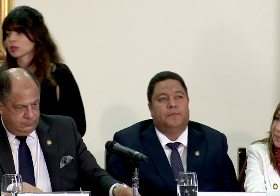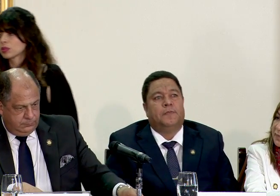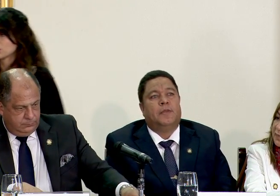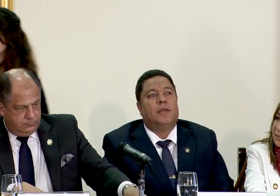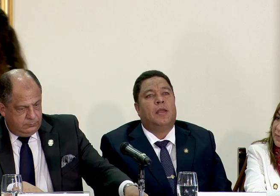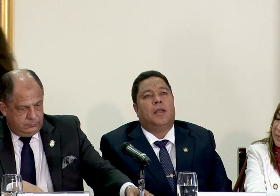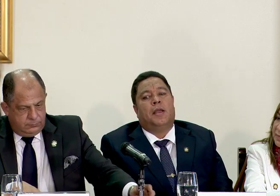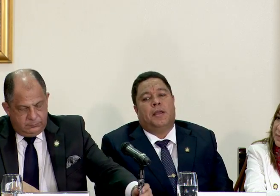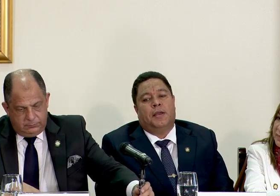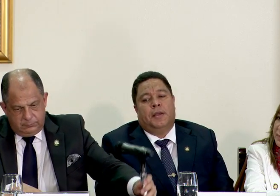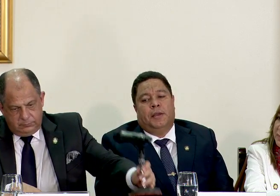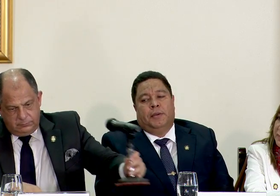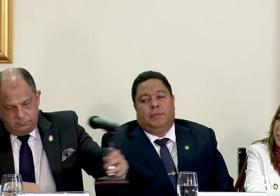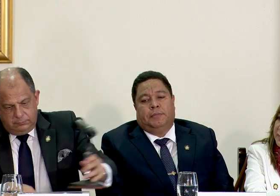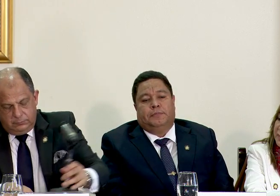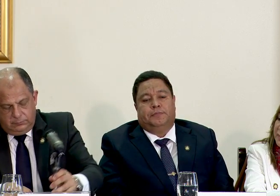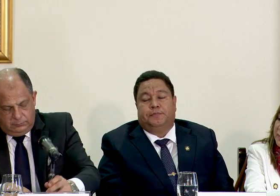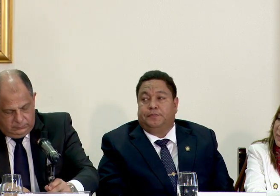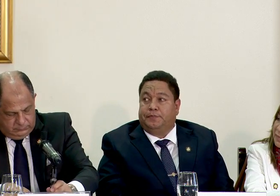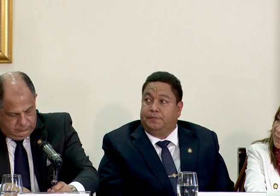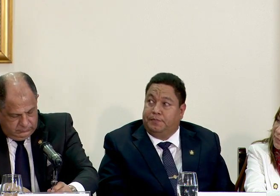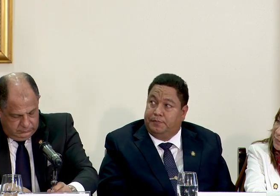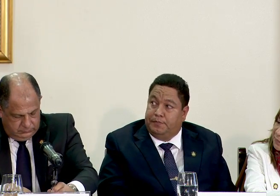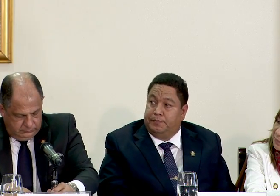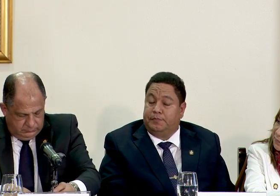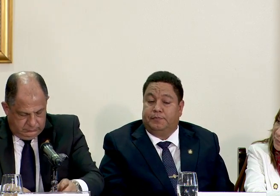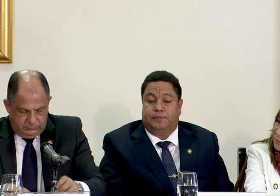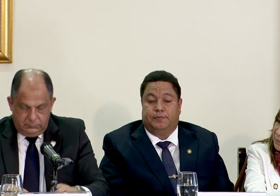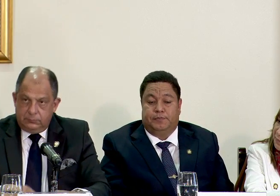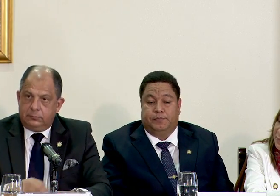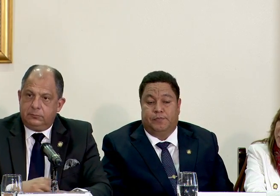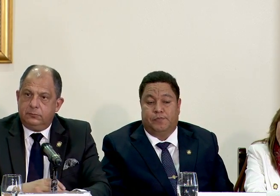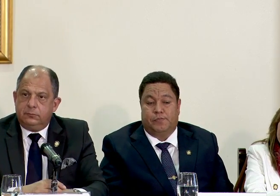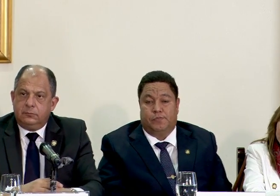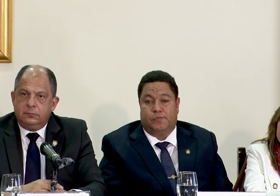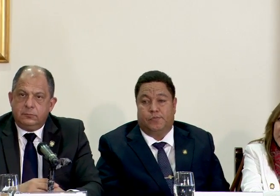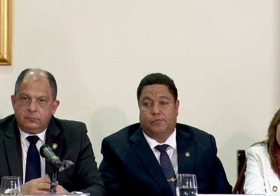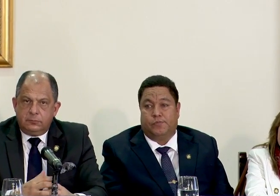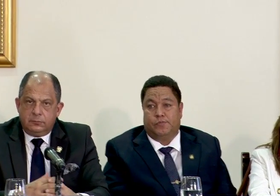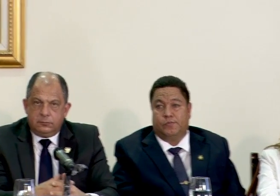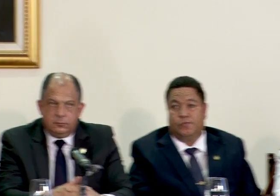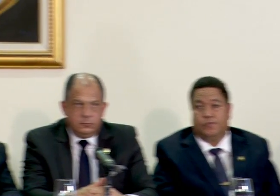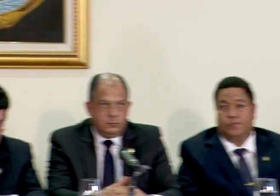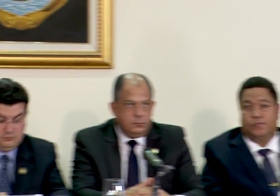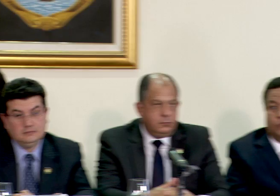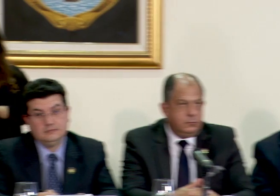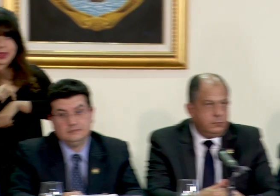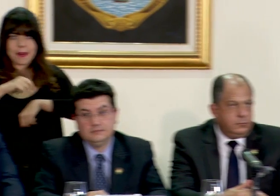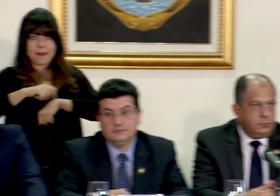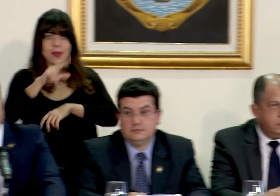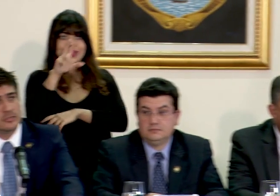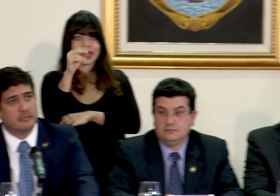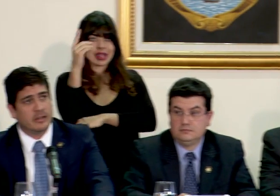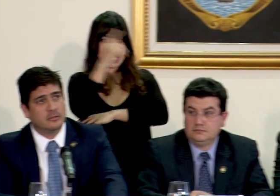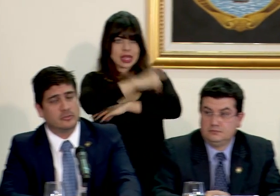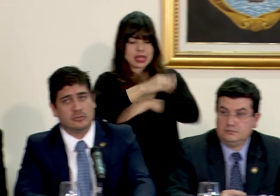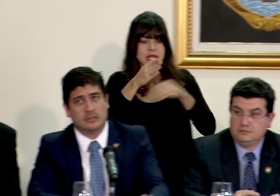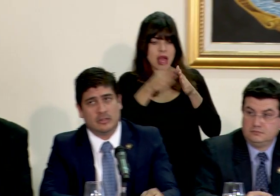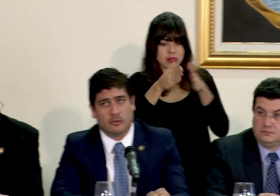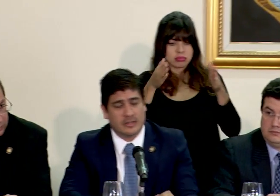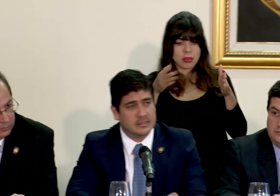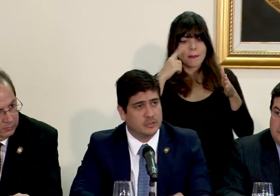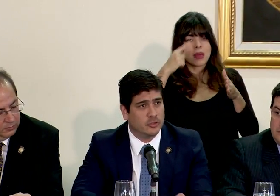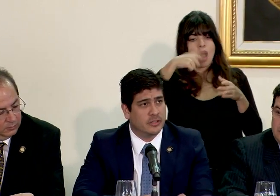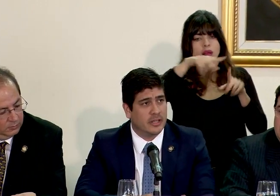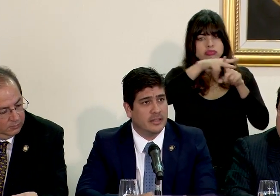En relación con las medidas adoptadas se genera este plazo de 30 días para hacer los arreglos